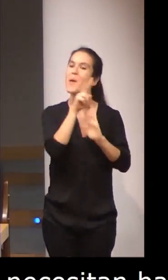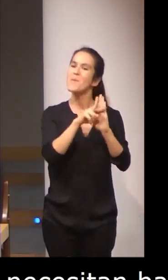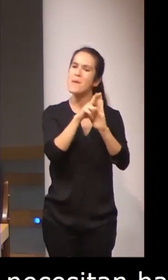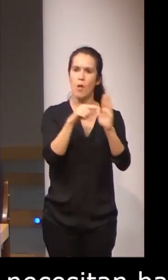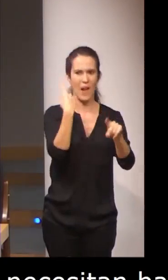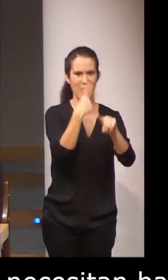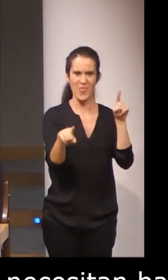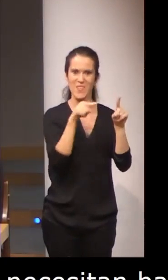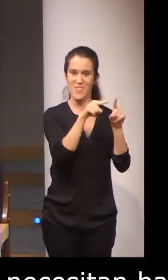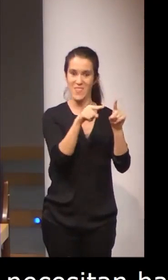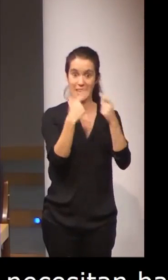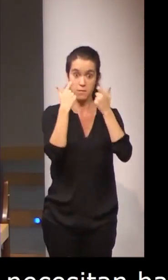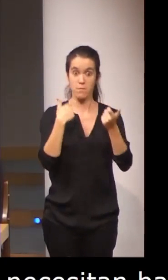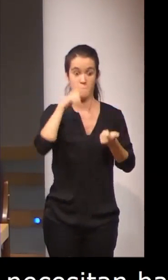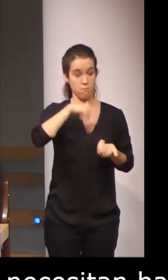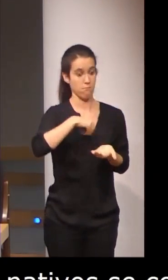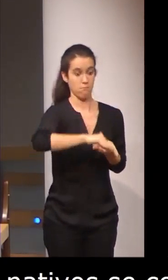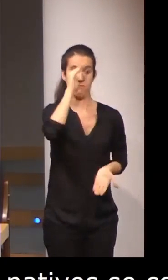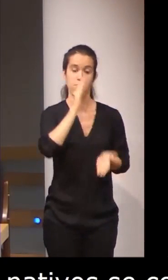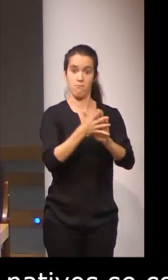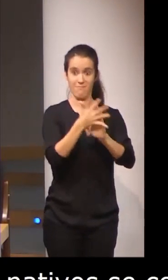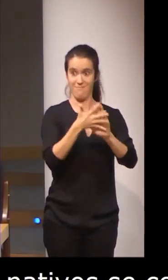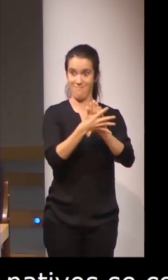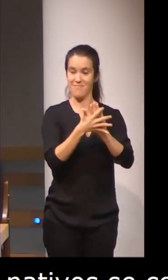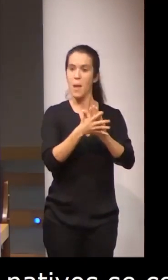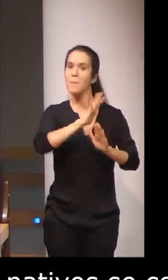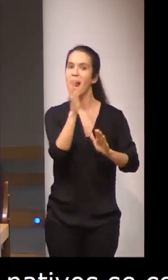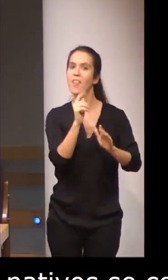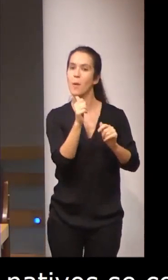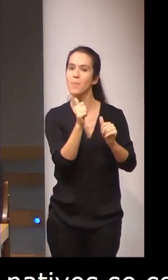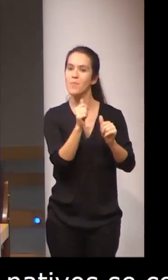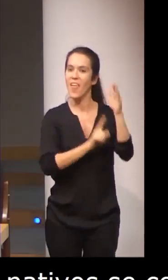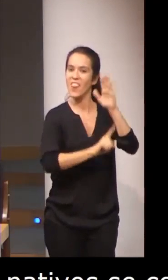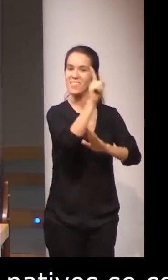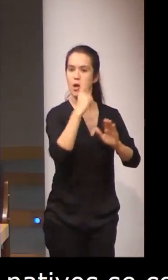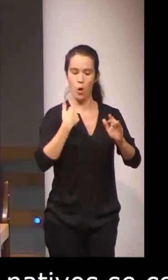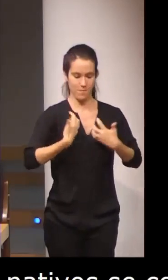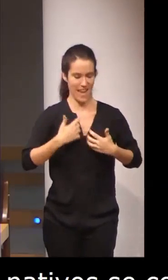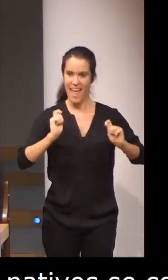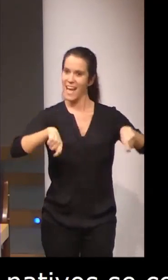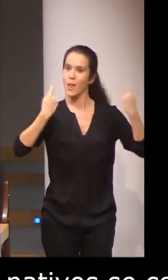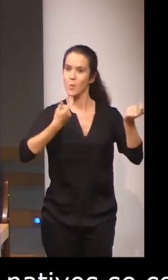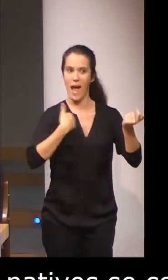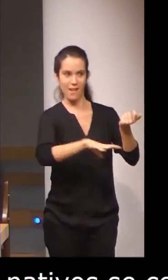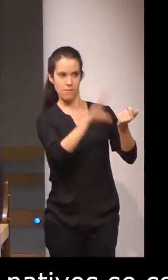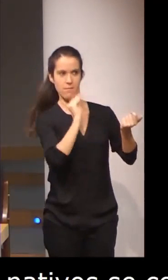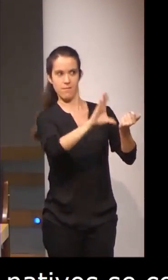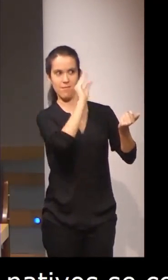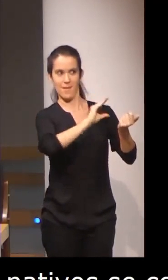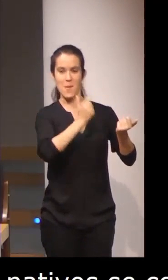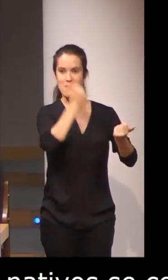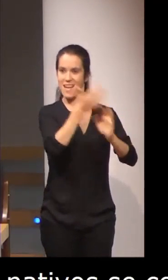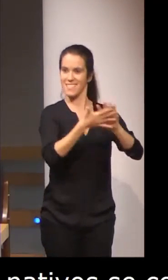Es decir, los signantes nativos, vuelvo hacia atrás, parece que desarrollan un mecanismo natural para comprender mejor la lengua de